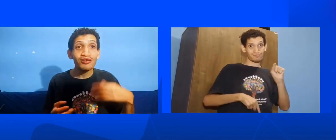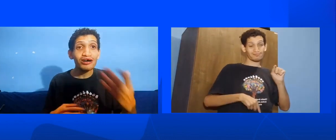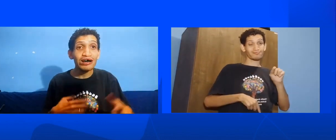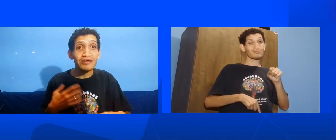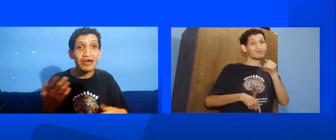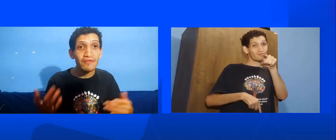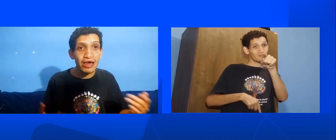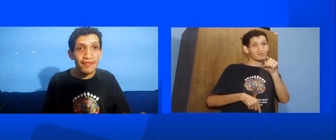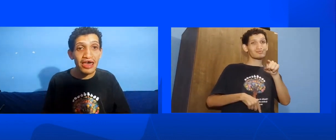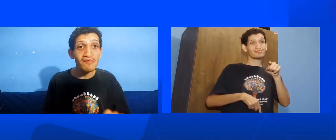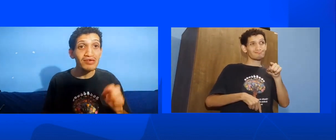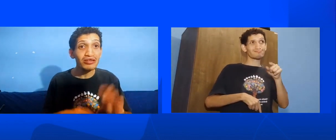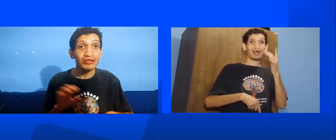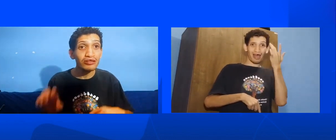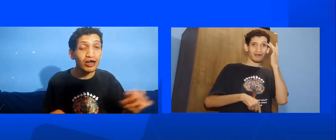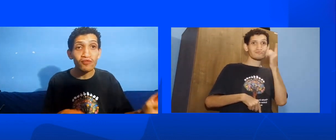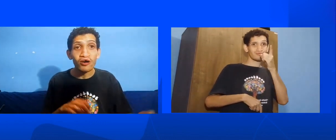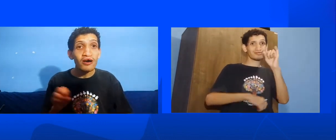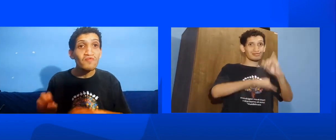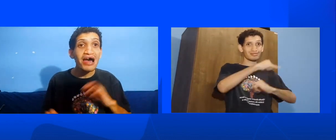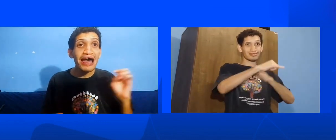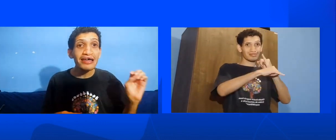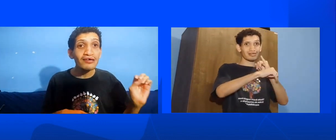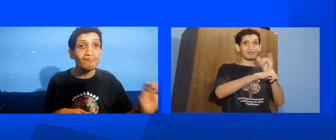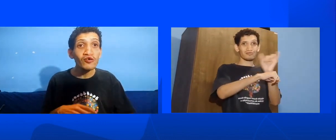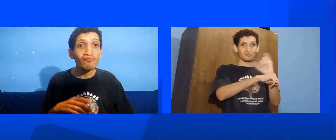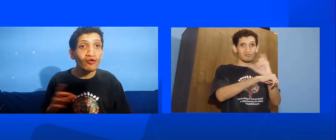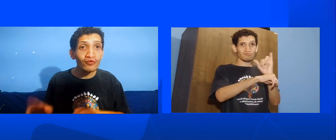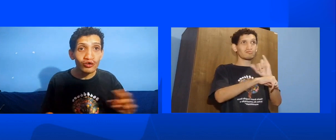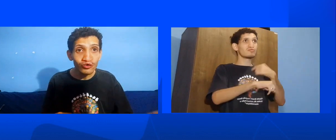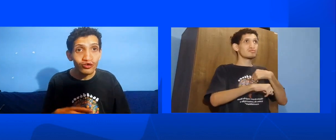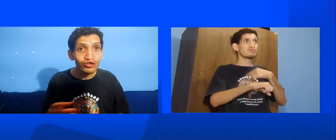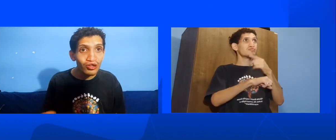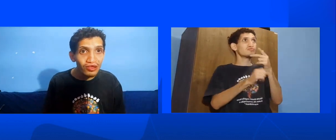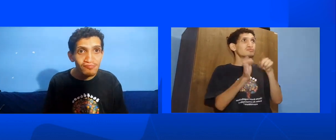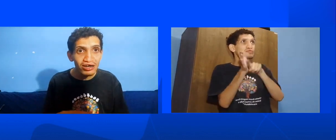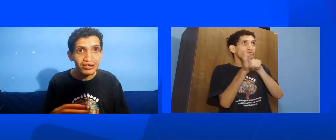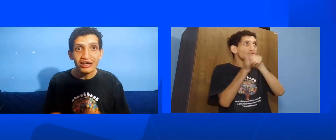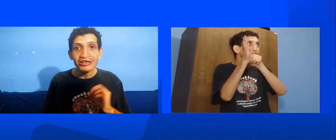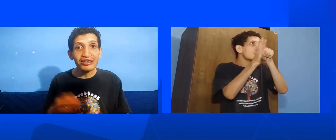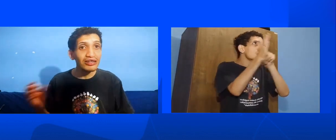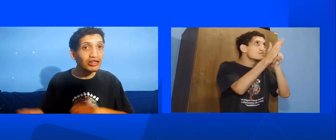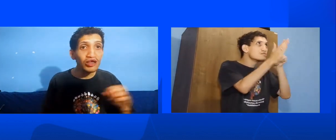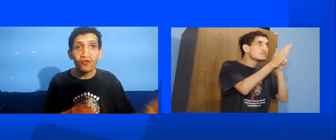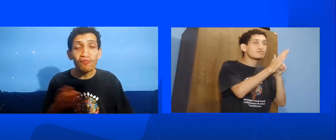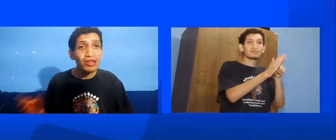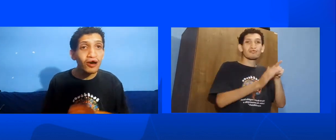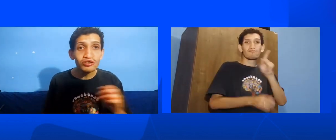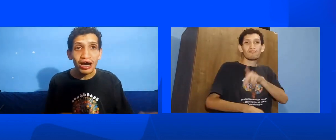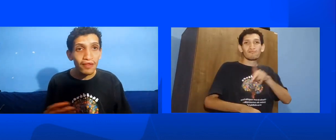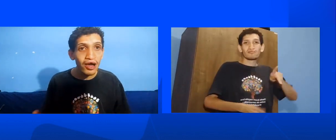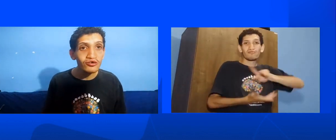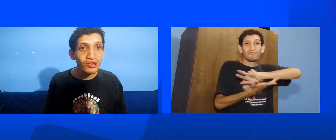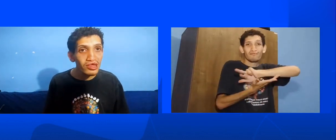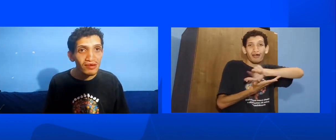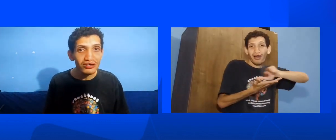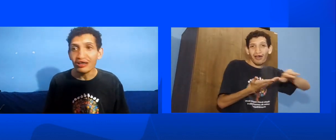fica aí na internet pesquisando 10 mil professores de Libras E sentindo um milhão de canais de Libras